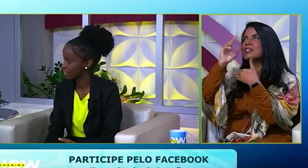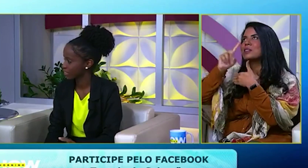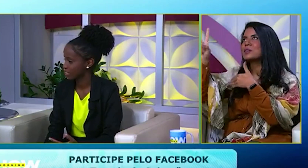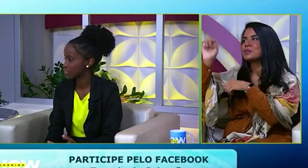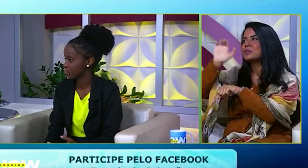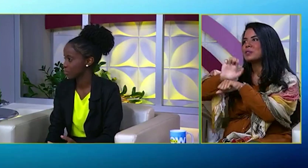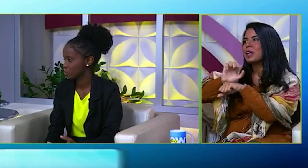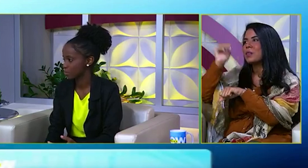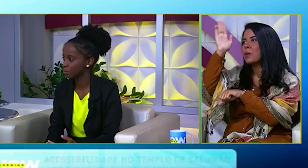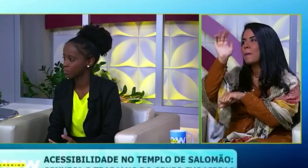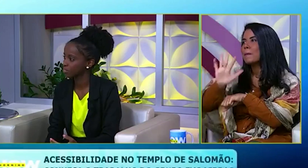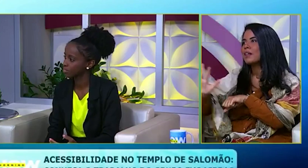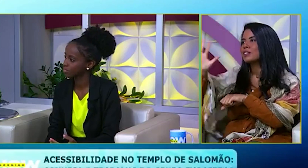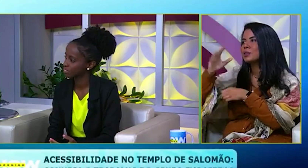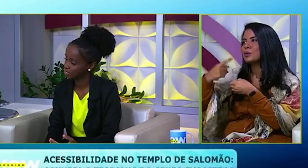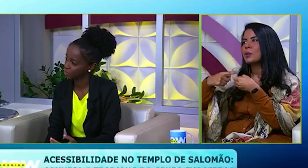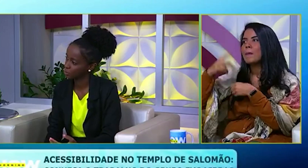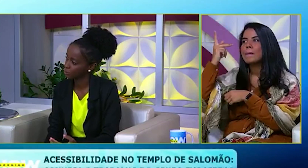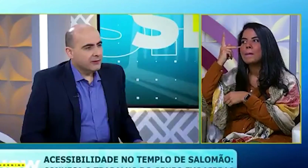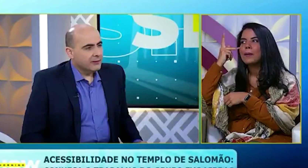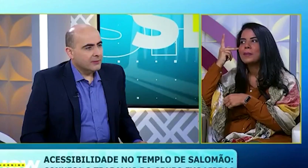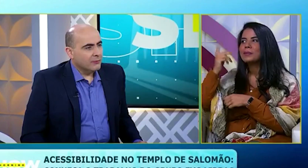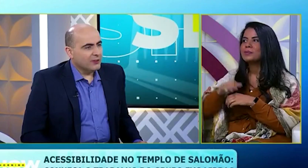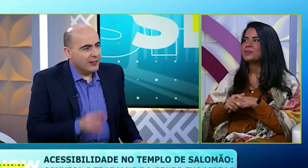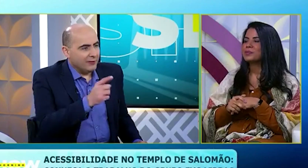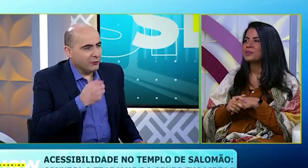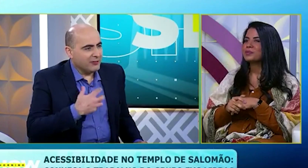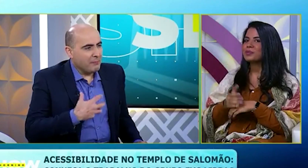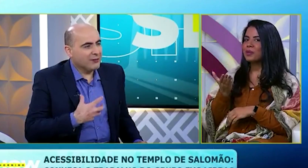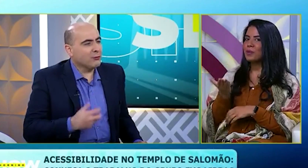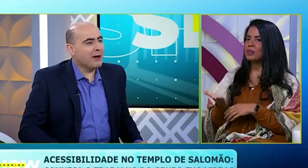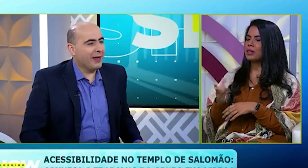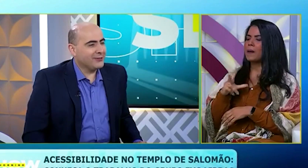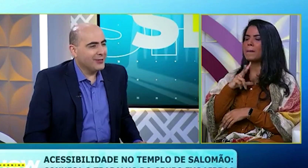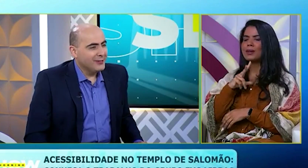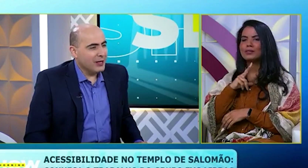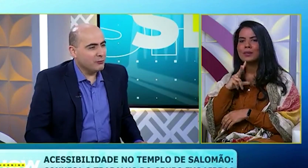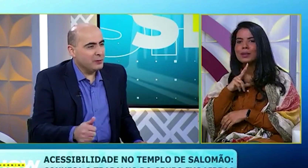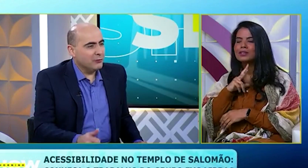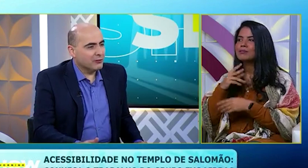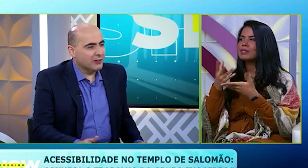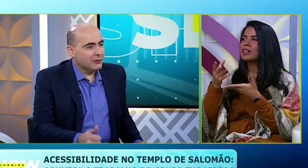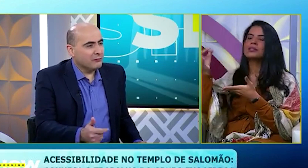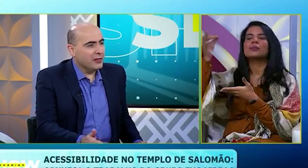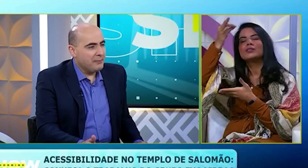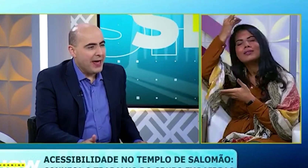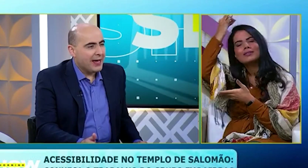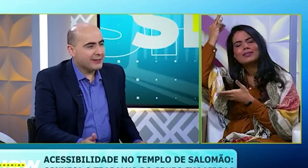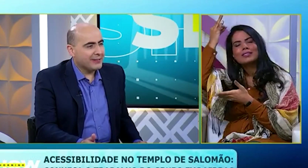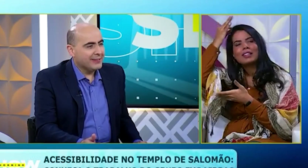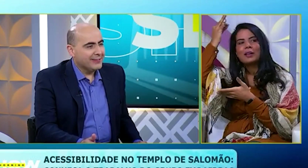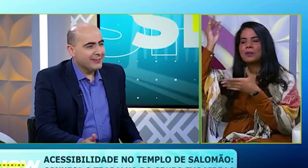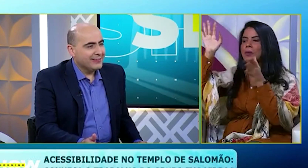também. E nas regiões, por São Paulo. É? E você? Você? Você, particularmente, tem o Espírito Santo? Foi